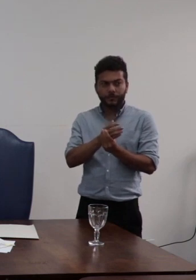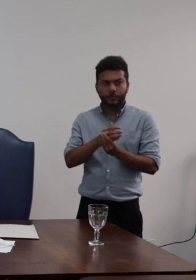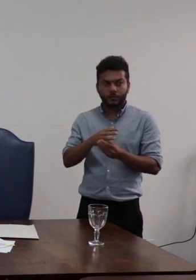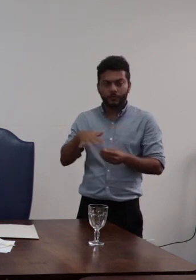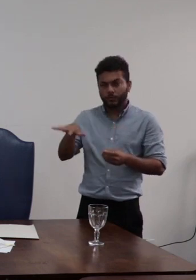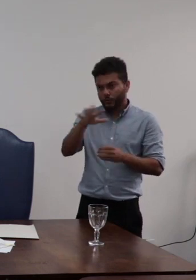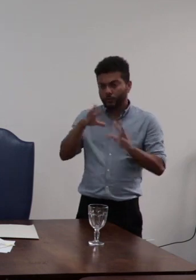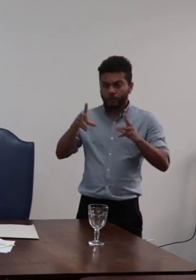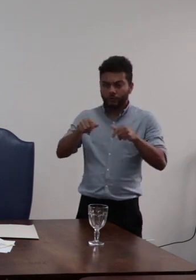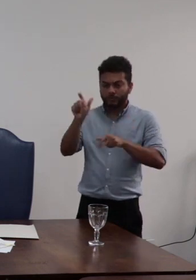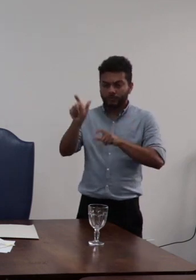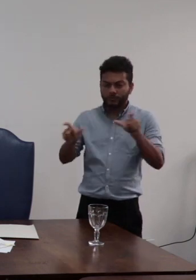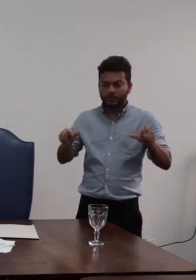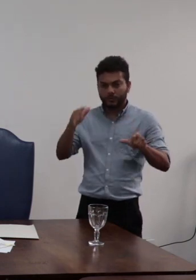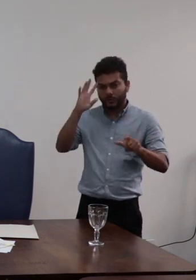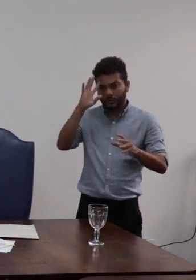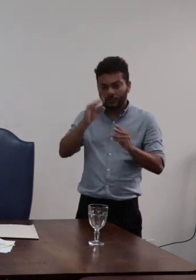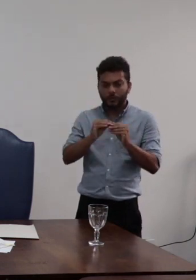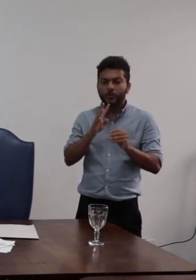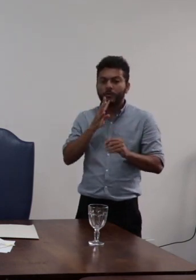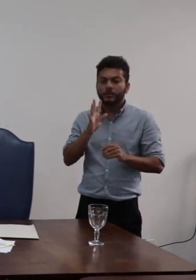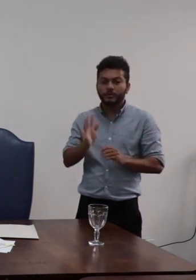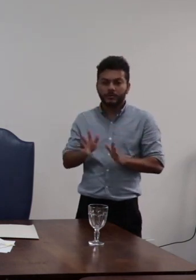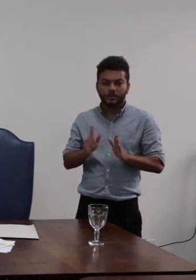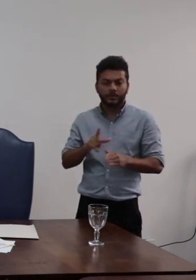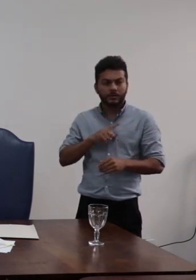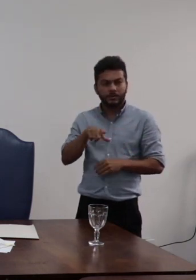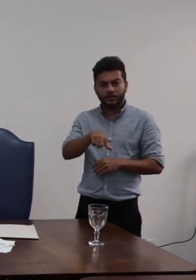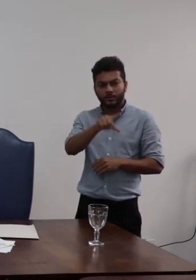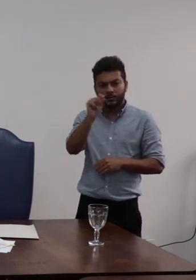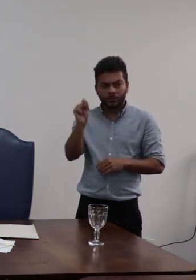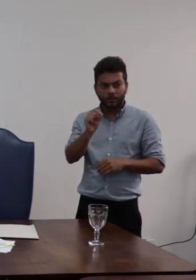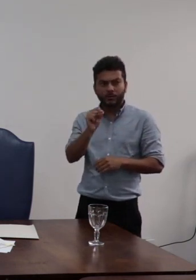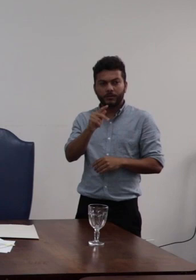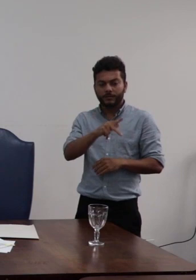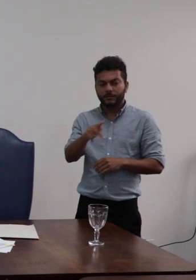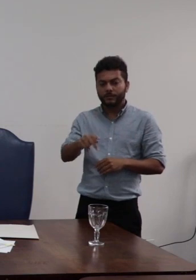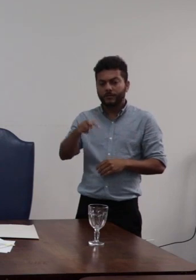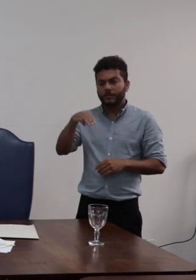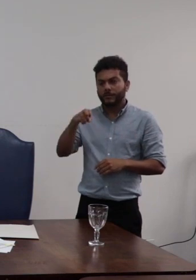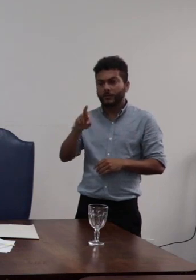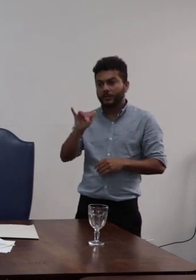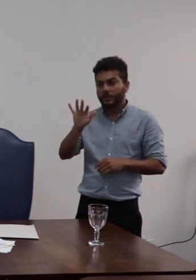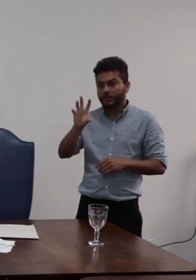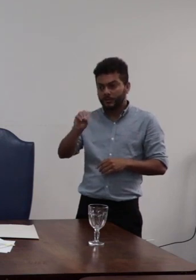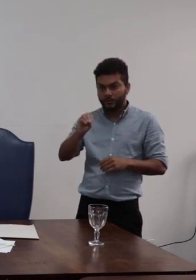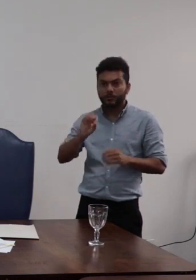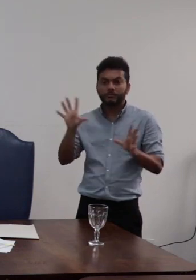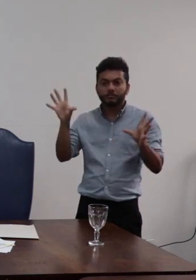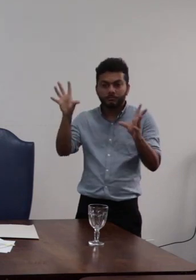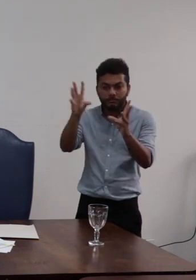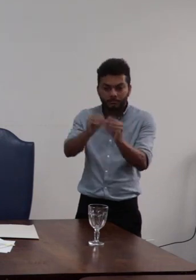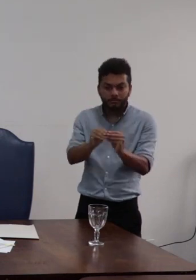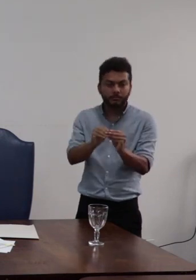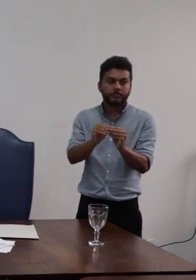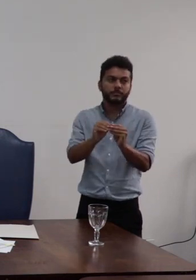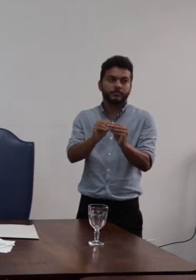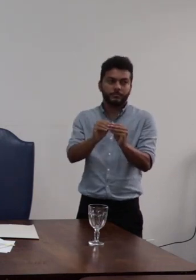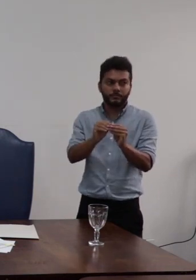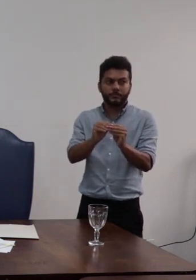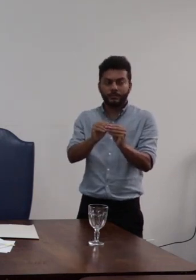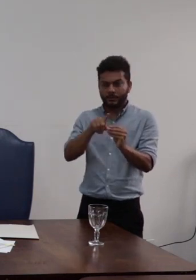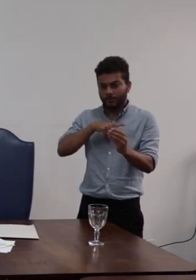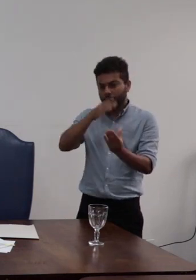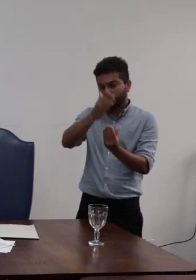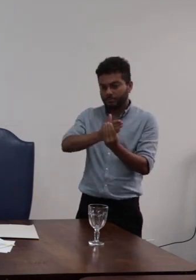aqui que tem ciência foi eleito aqui entre os conselheiros o professor Maurício que fez uma síntese de